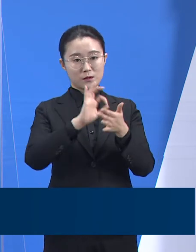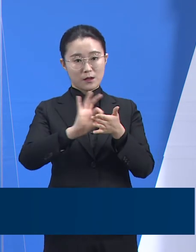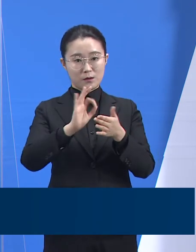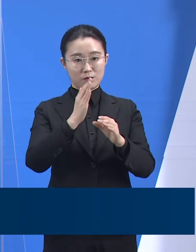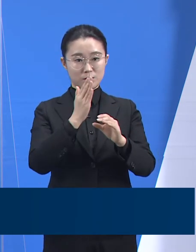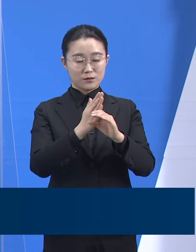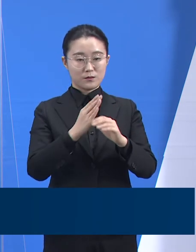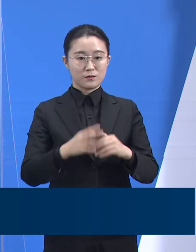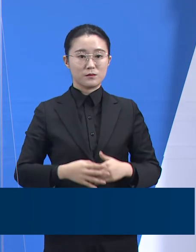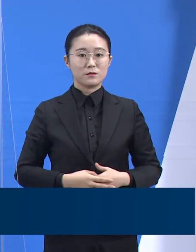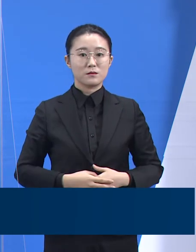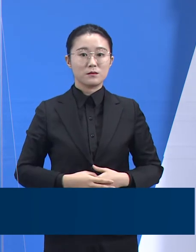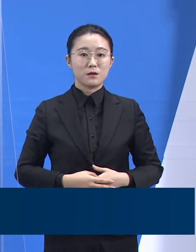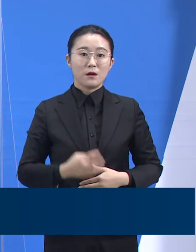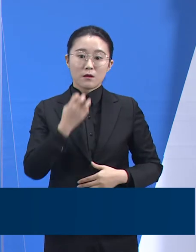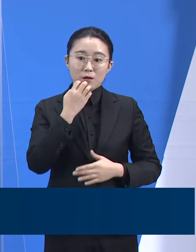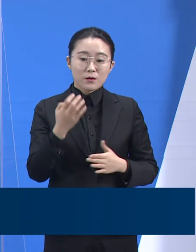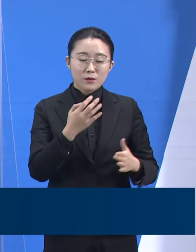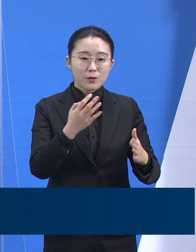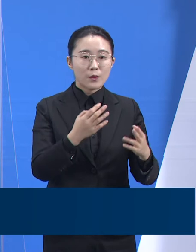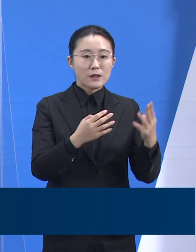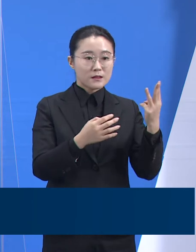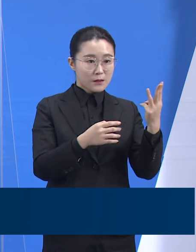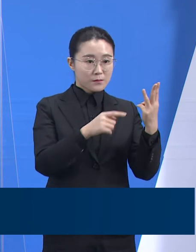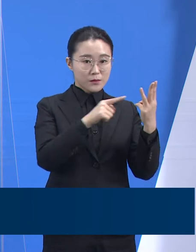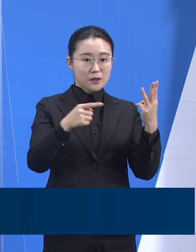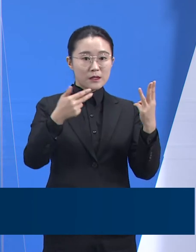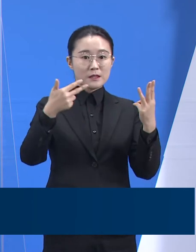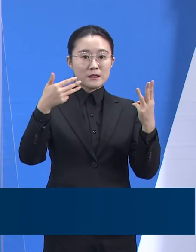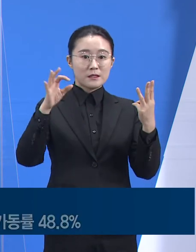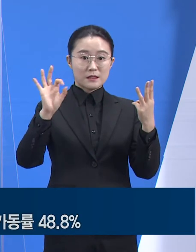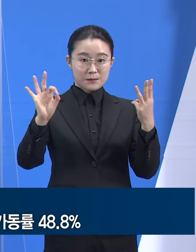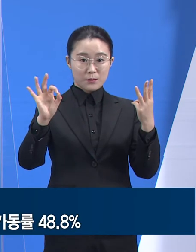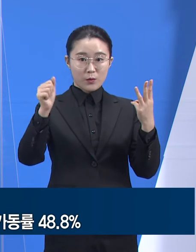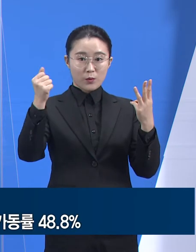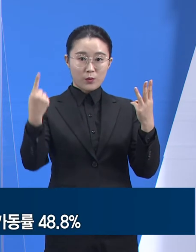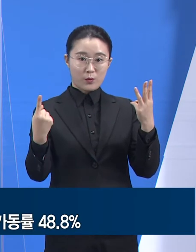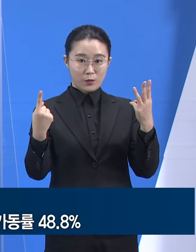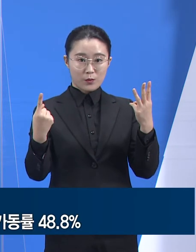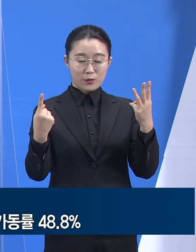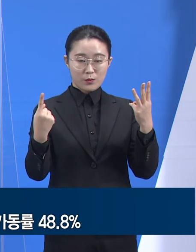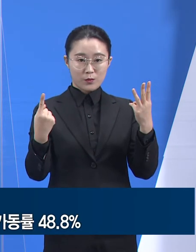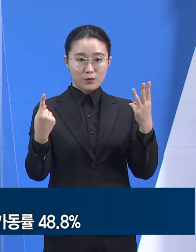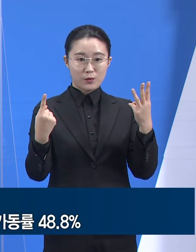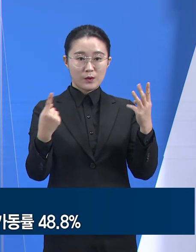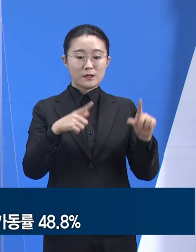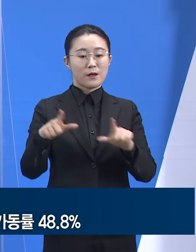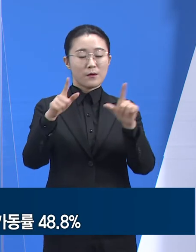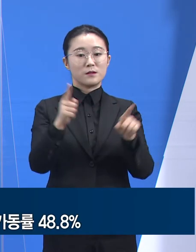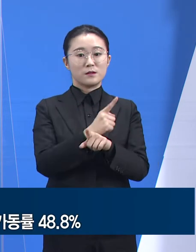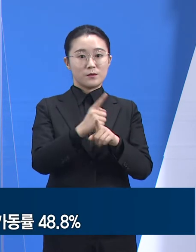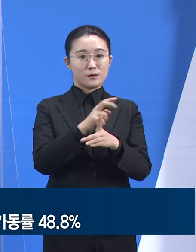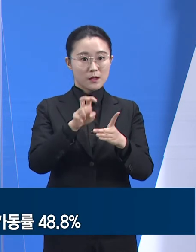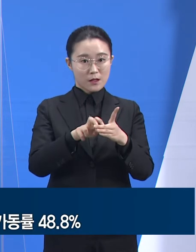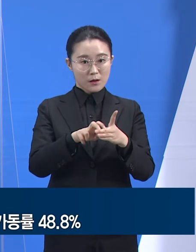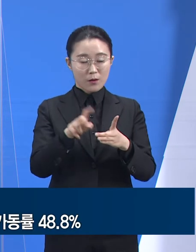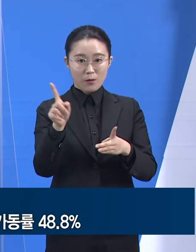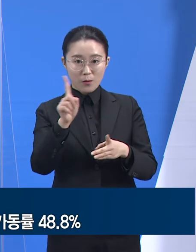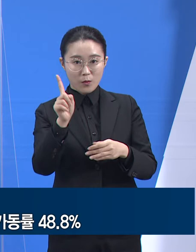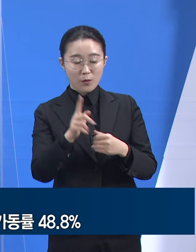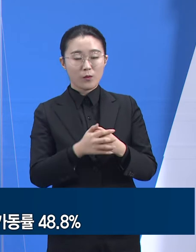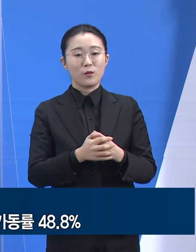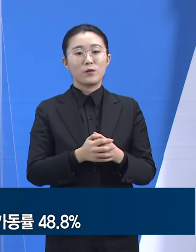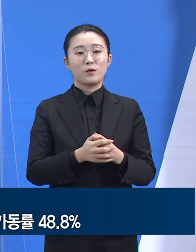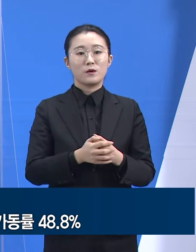경기도의 제3호부터 제10호까지 7개의 일반 생활치료센터에는 12월 28일 18시 기준